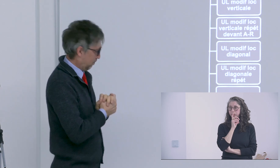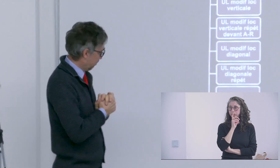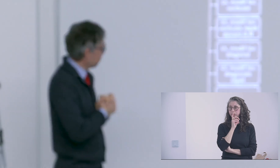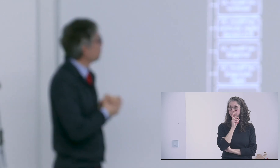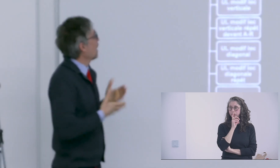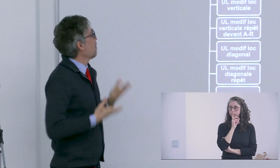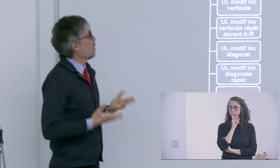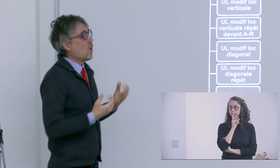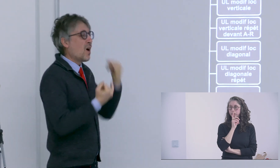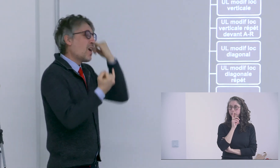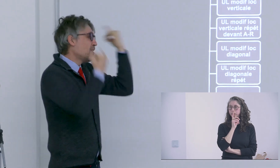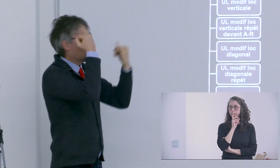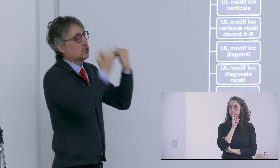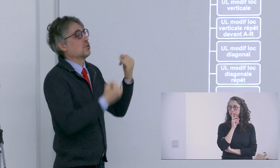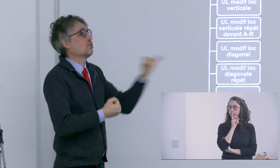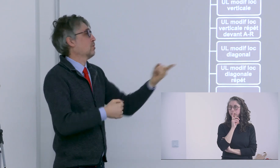on arrive à ce tableau là